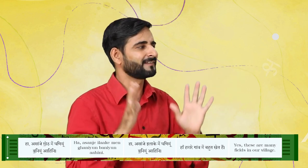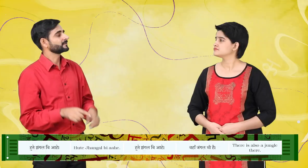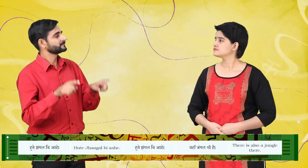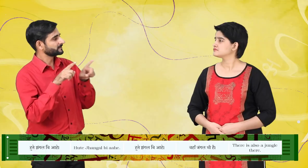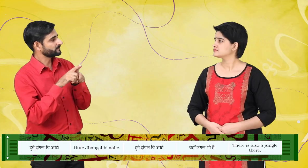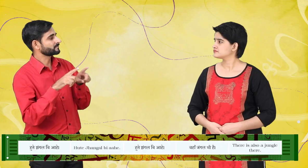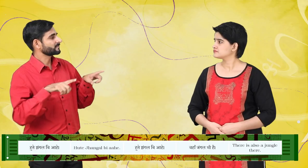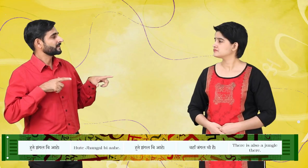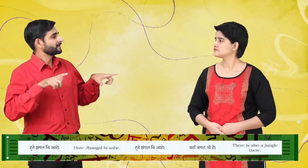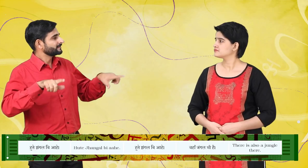हुते जंगल भी आहे.